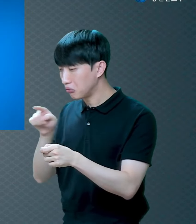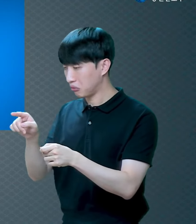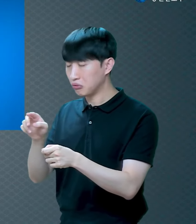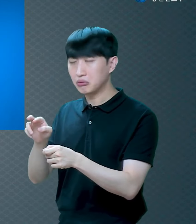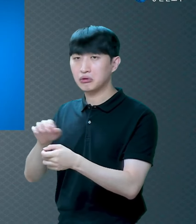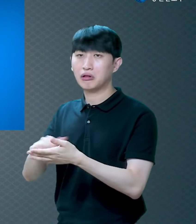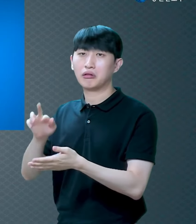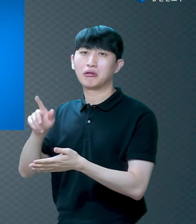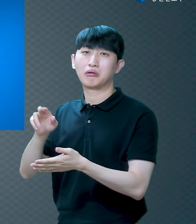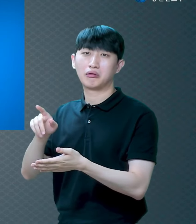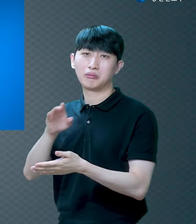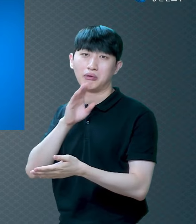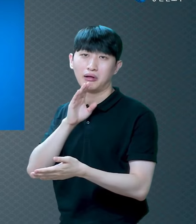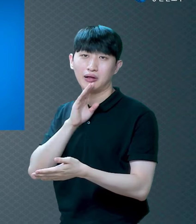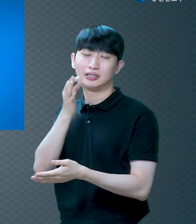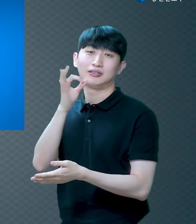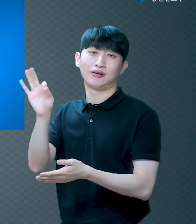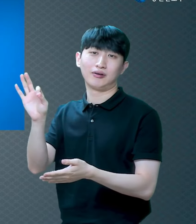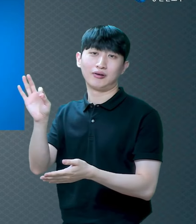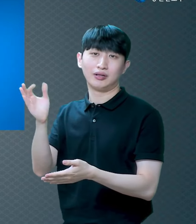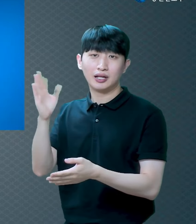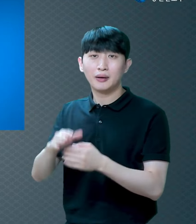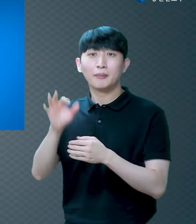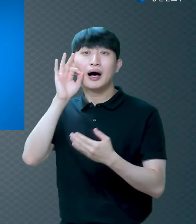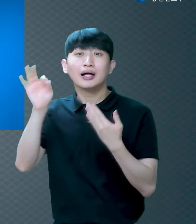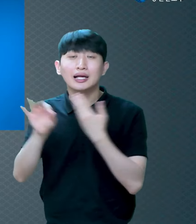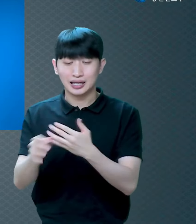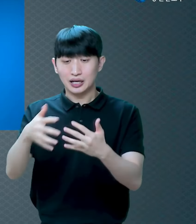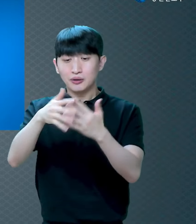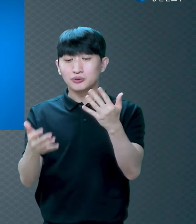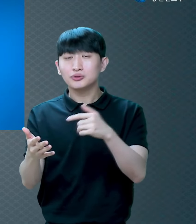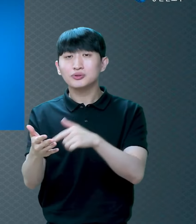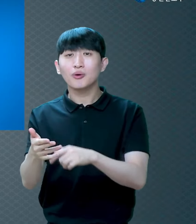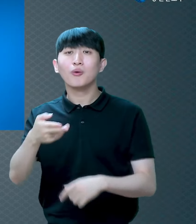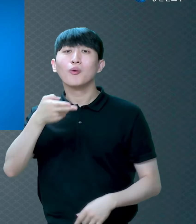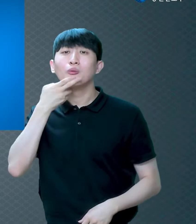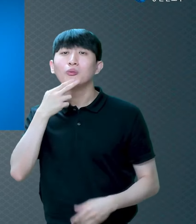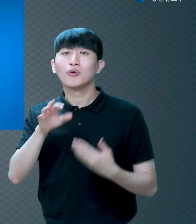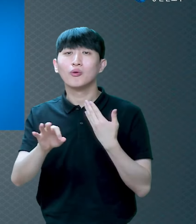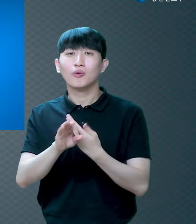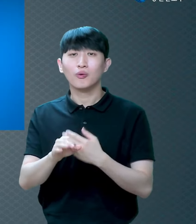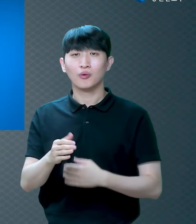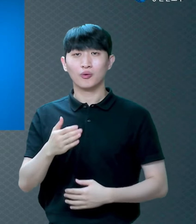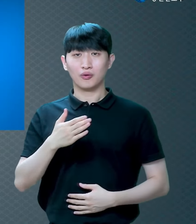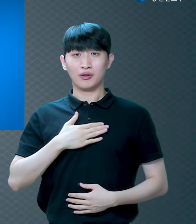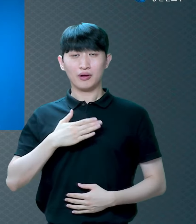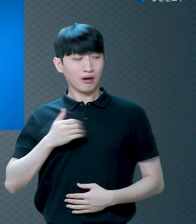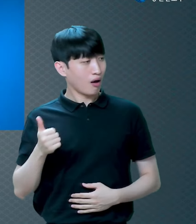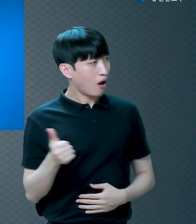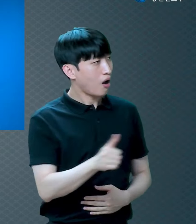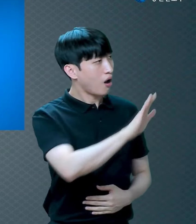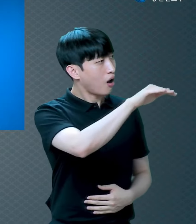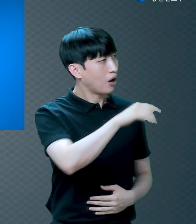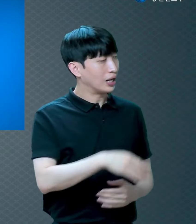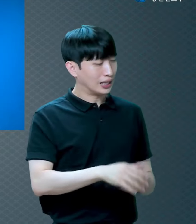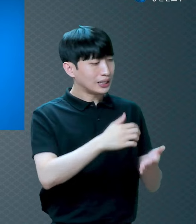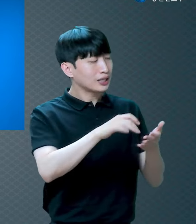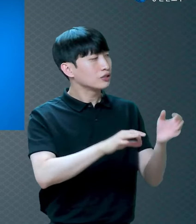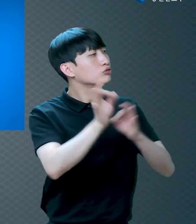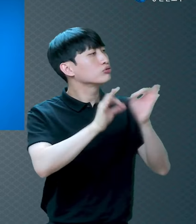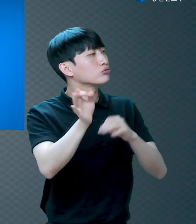잘못됐습니다 내가 돈을 너무 많이 냈어요 아무리 얘기해봐야 이건 말이 안 되는 거예요 영수증